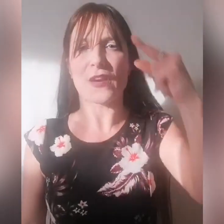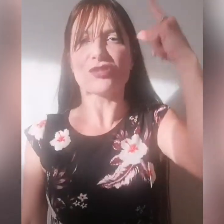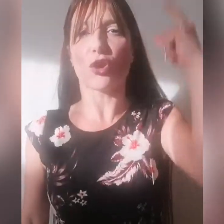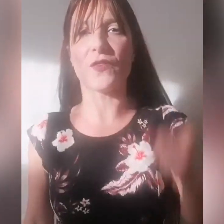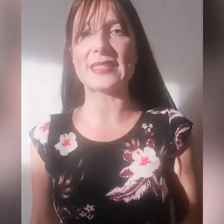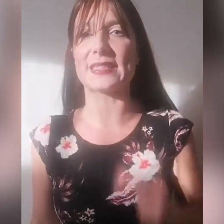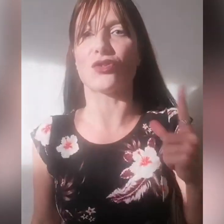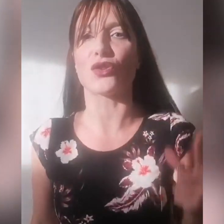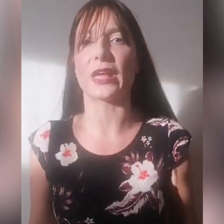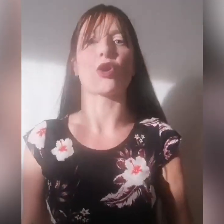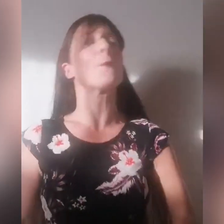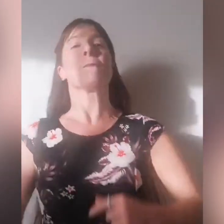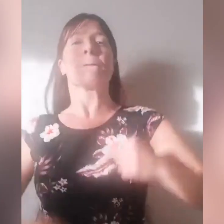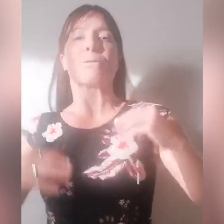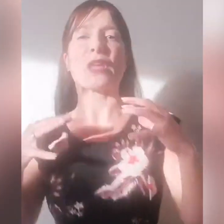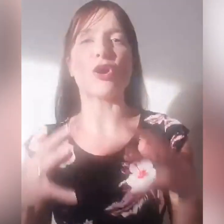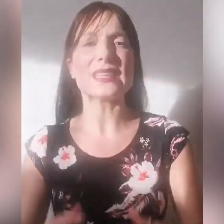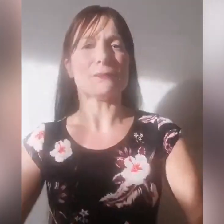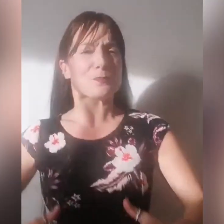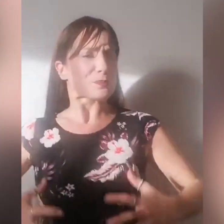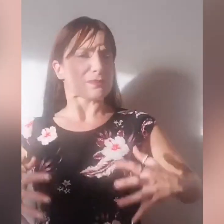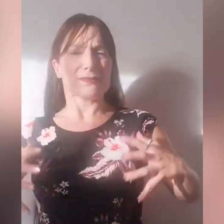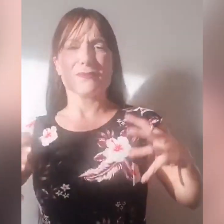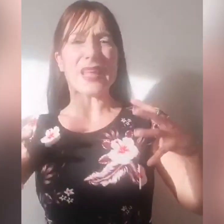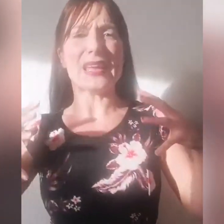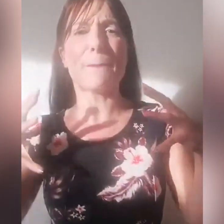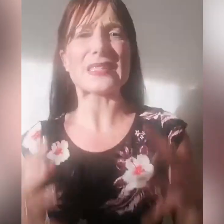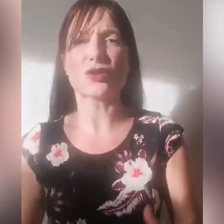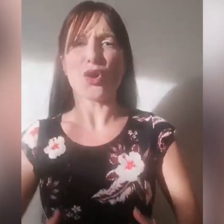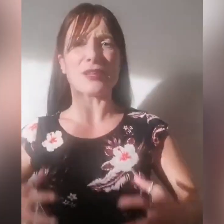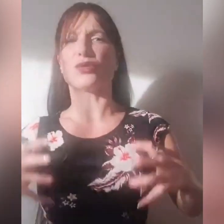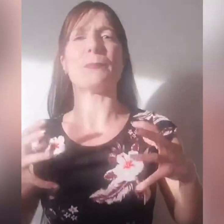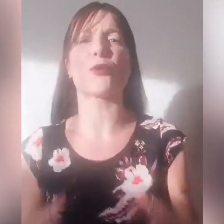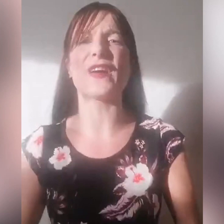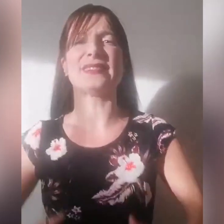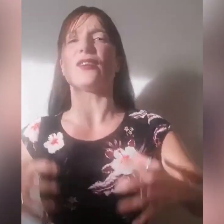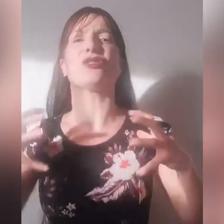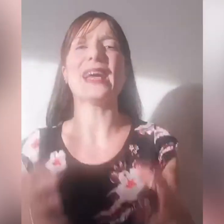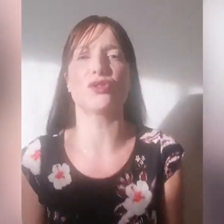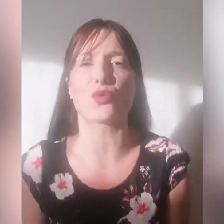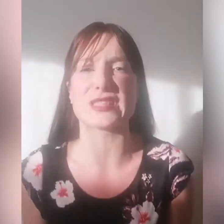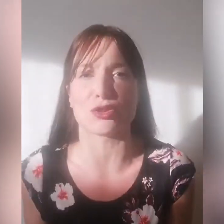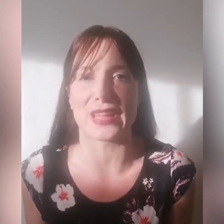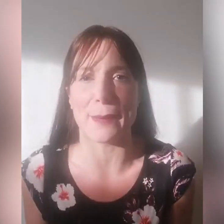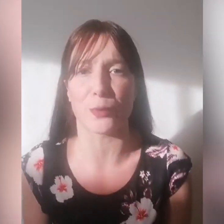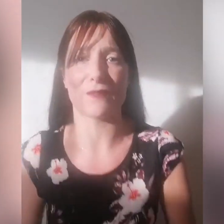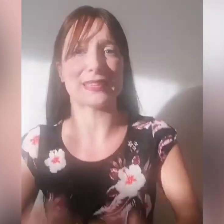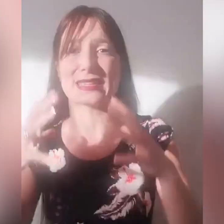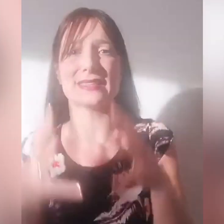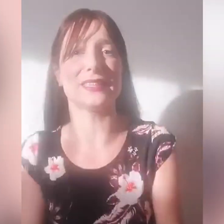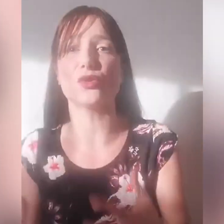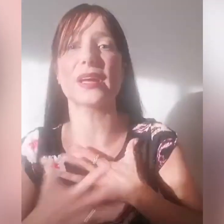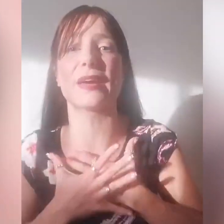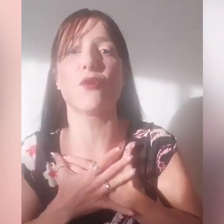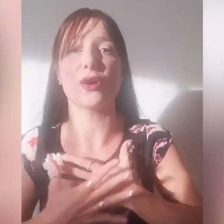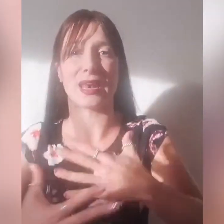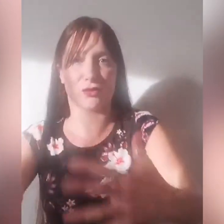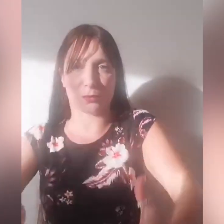fecero feste e gioirono, cosa il pastore, tutti i profeti hanno detto in questo tempo e l'avrete sentito anche voi, la voce